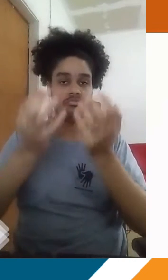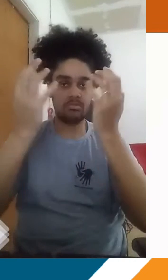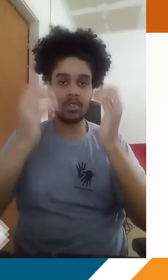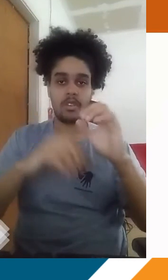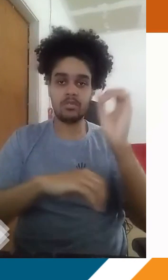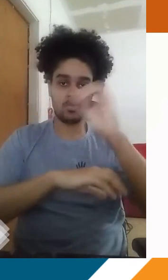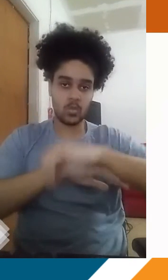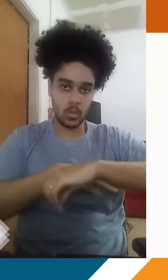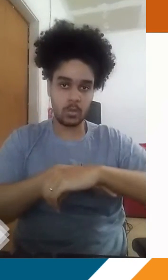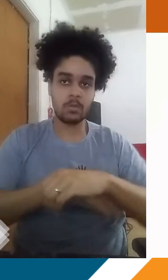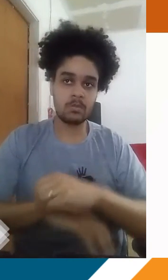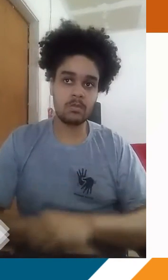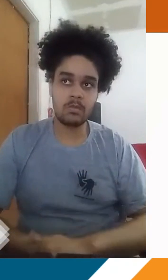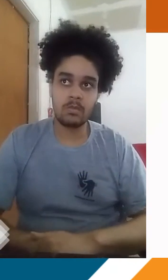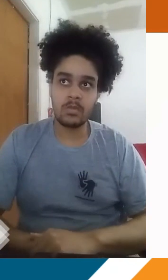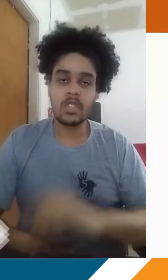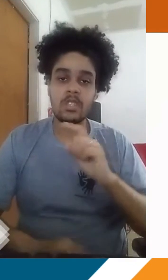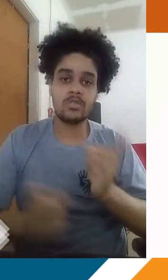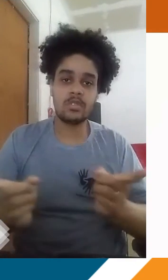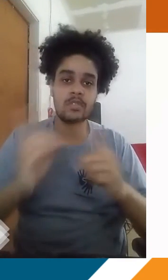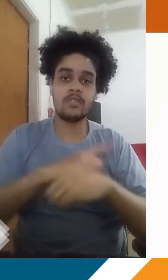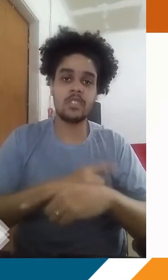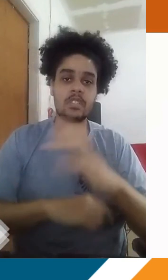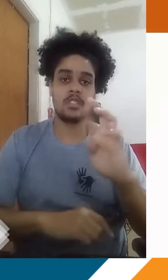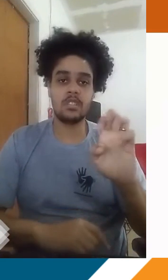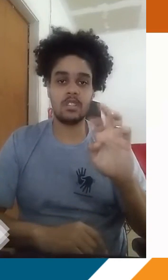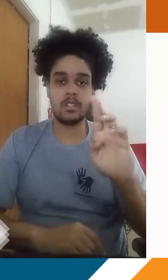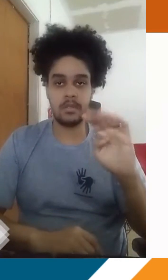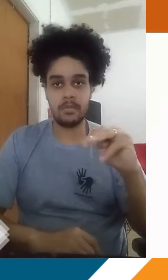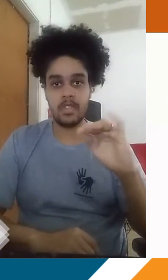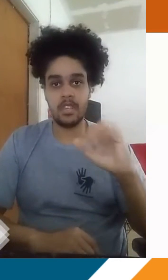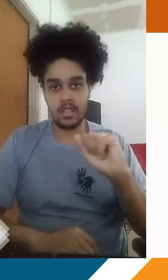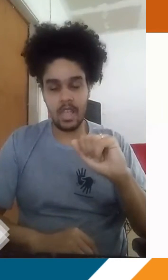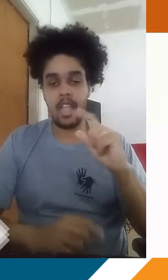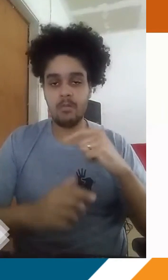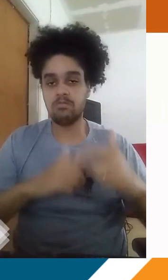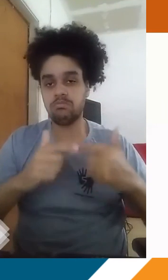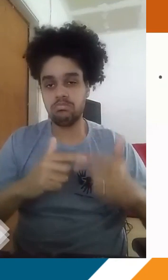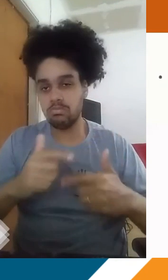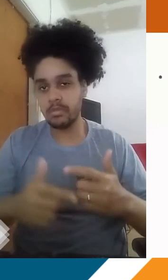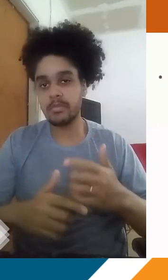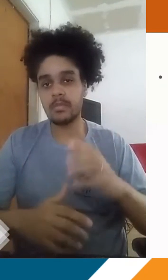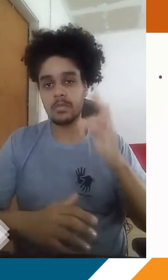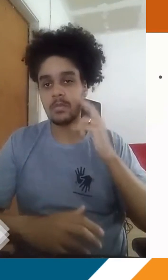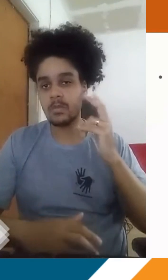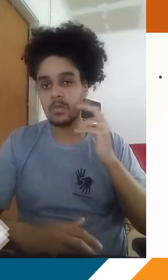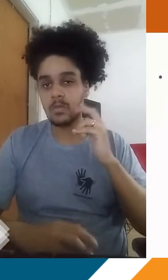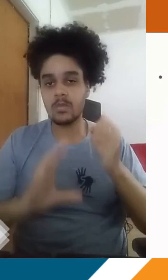Terra está lançando quando o sol vai embora, tá? Isso é inversão térmica. Isso é um processo natural. Vamos entender algumas